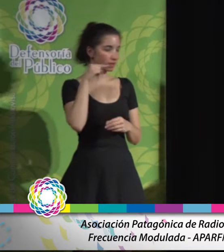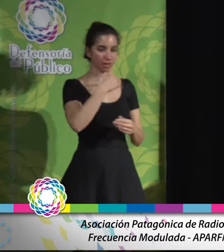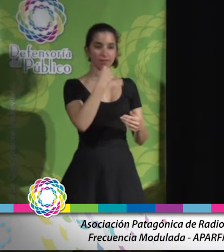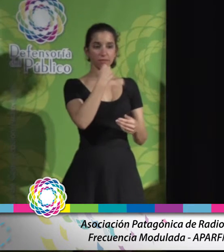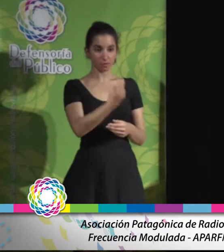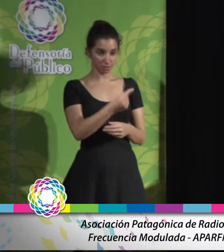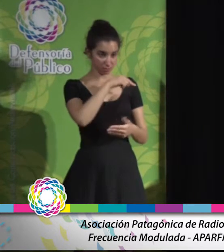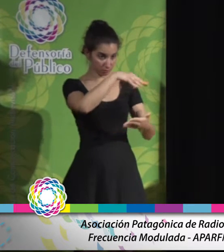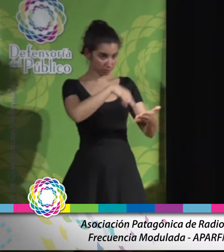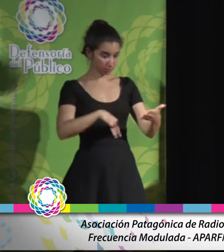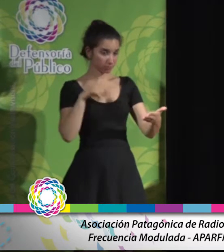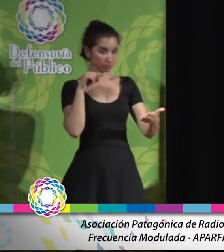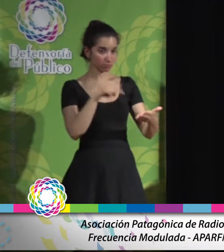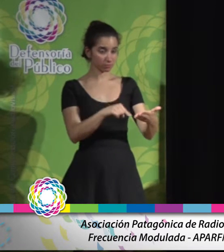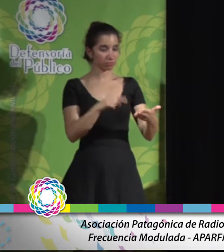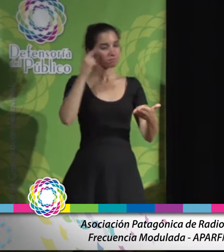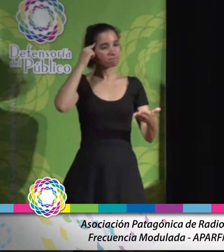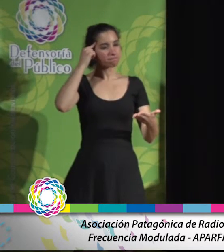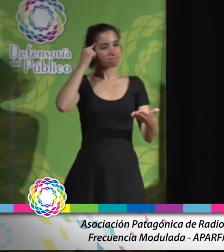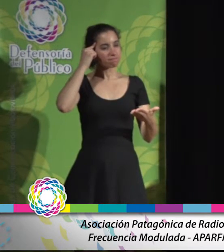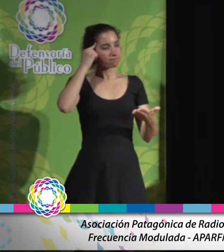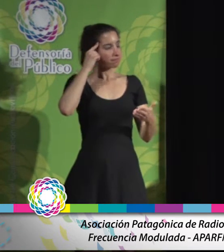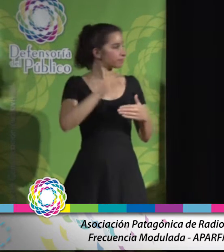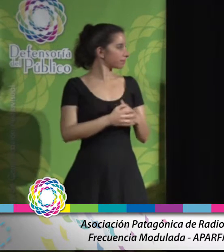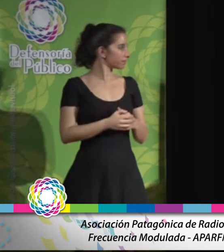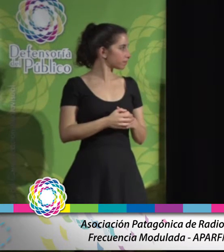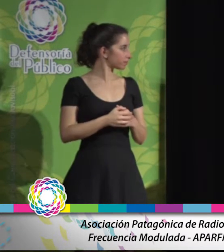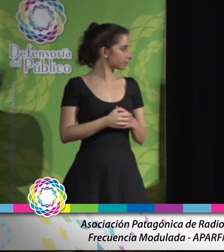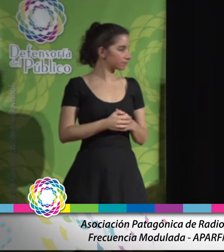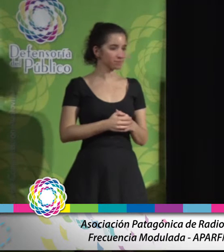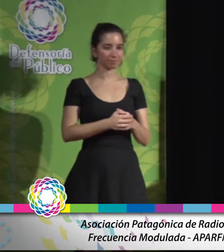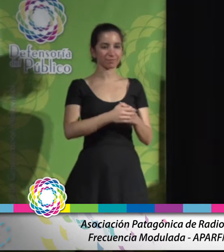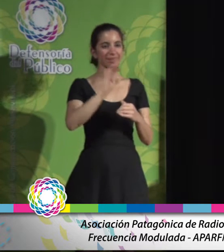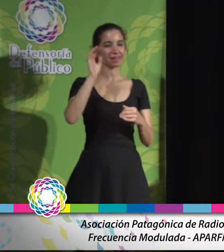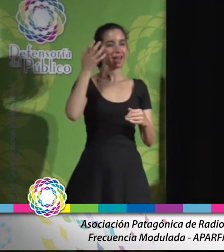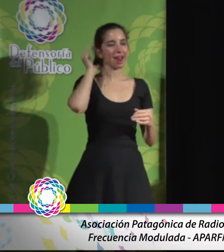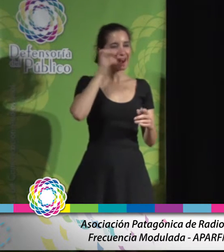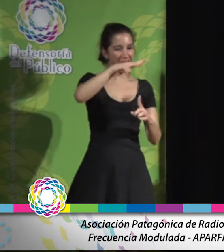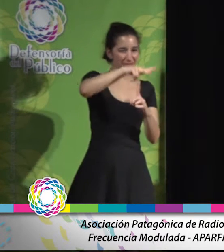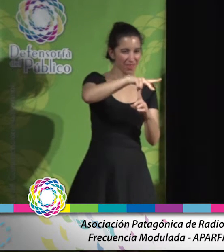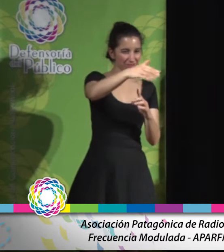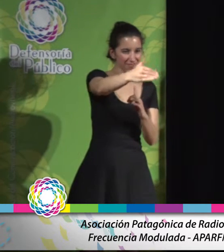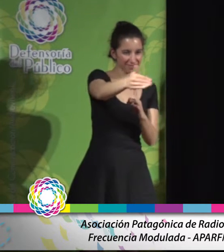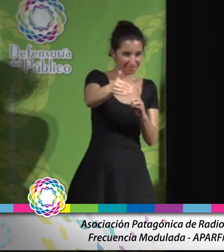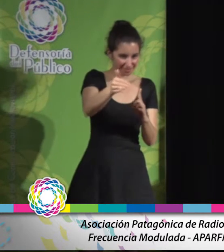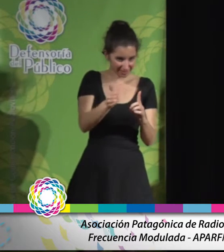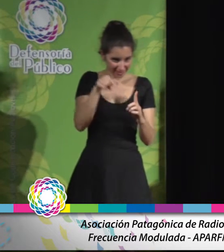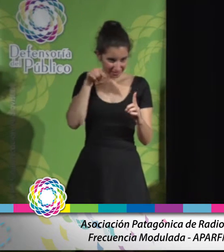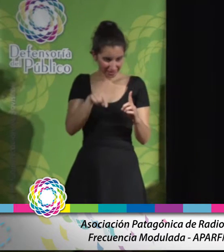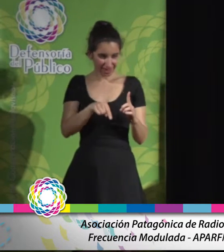destinada a debatir la inclusión de los medios de baja potencia dentro de la norma nacional 26